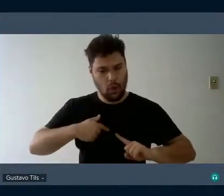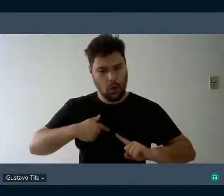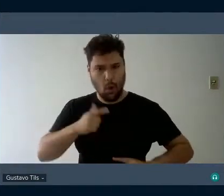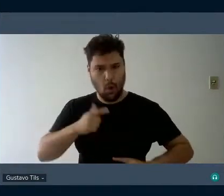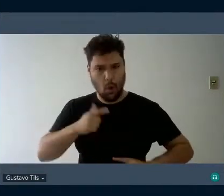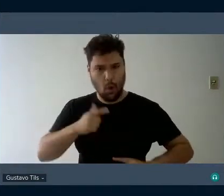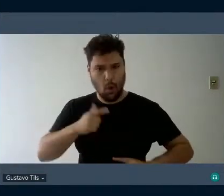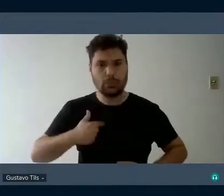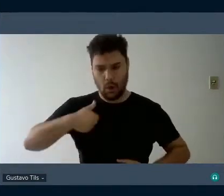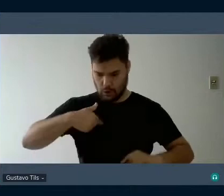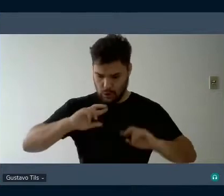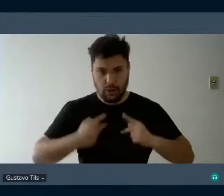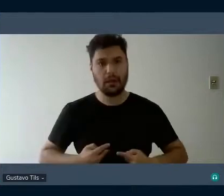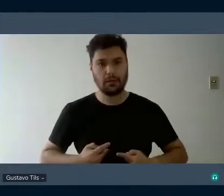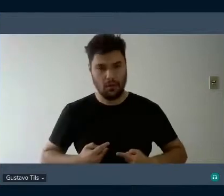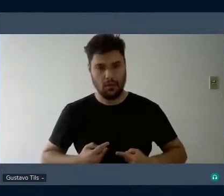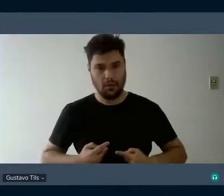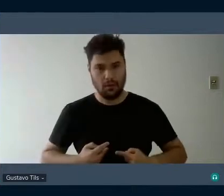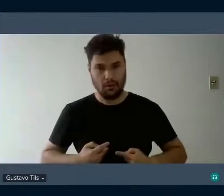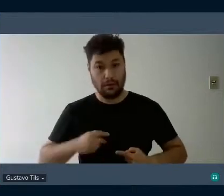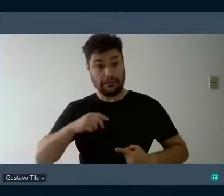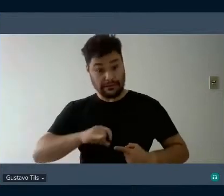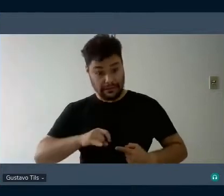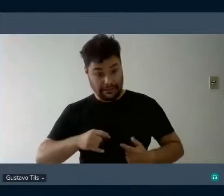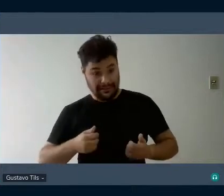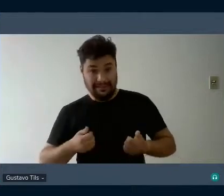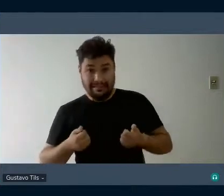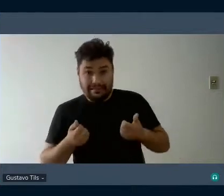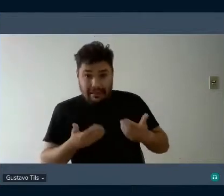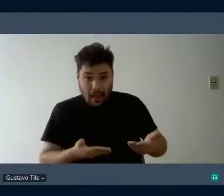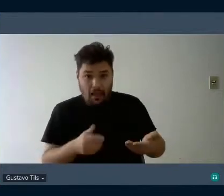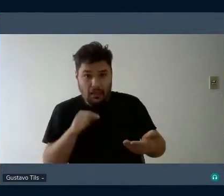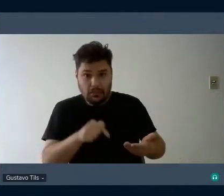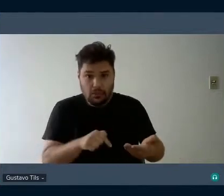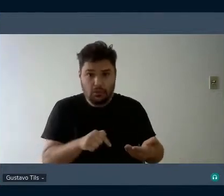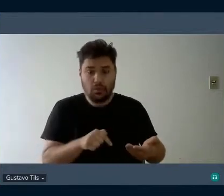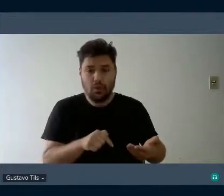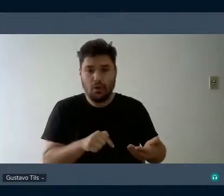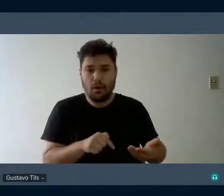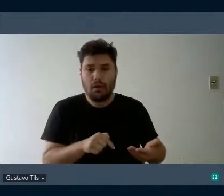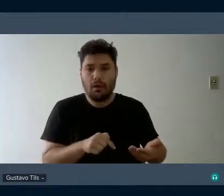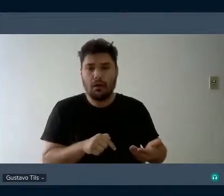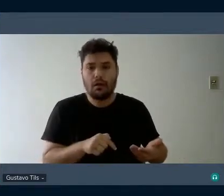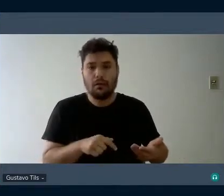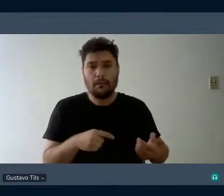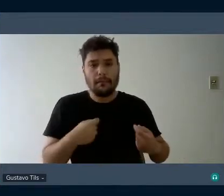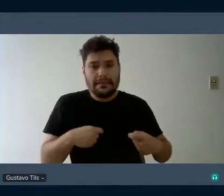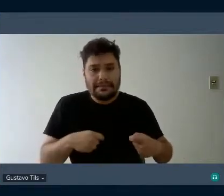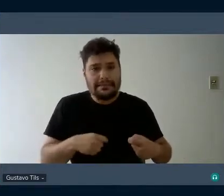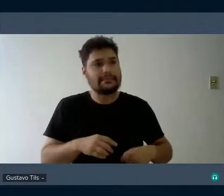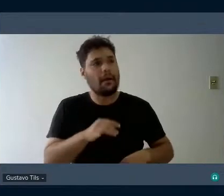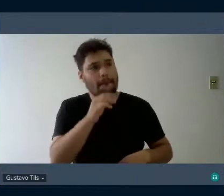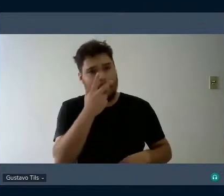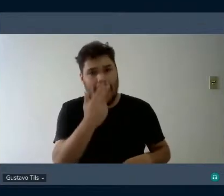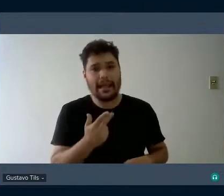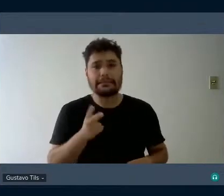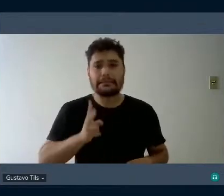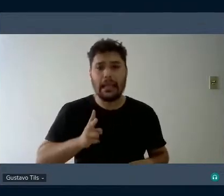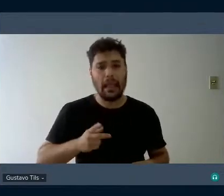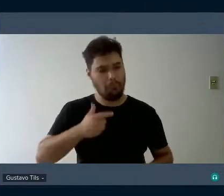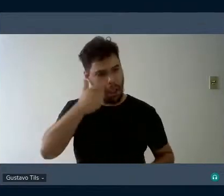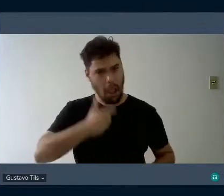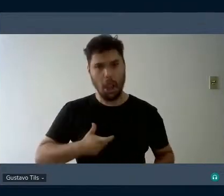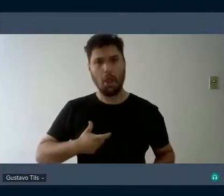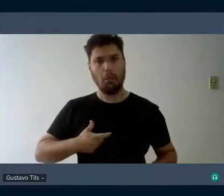O outro, nessa condição histórica de desenvolvimento, é o que precisa a todo momento afirmar-se